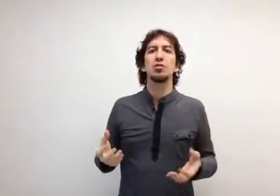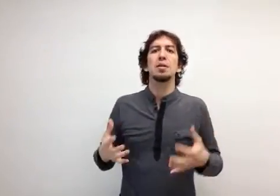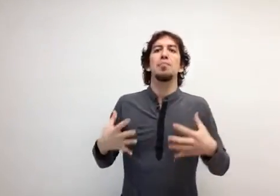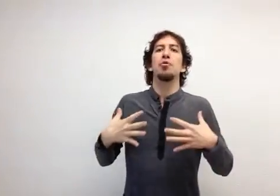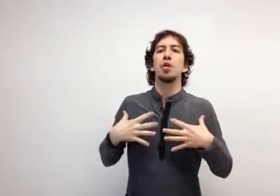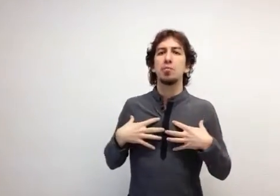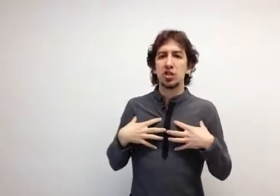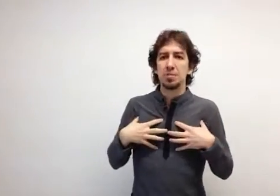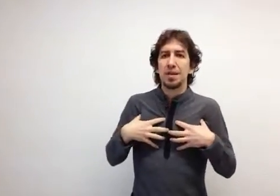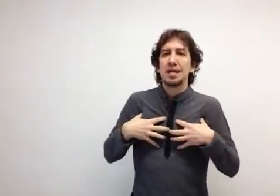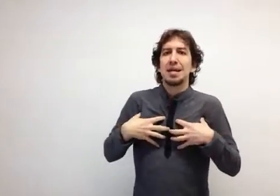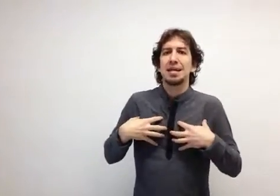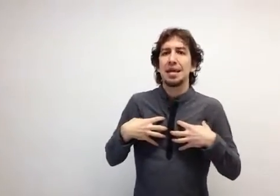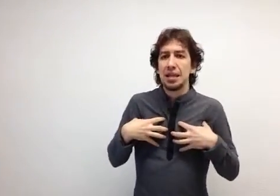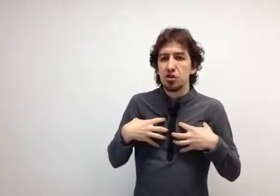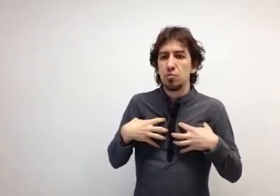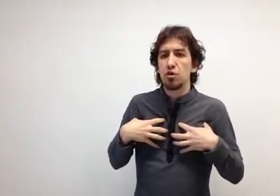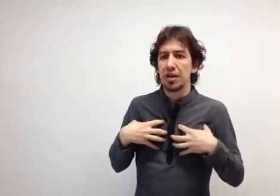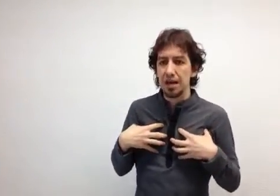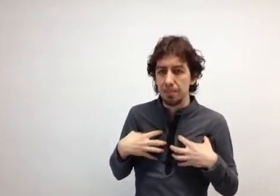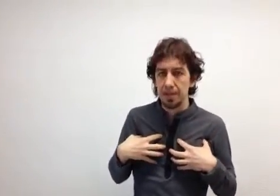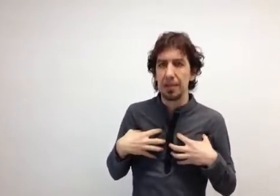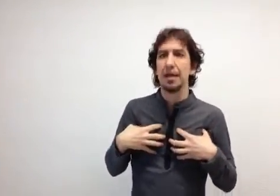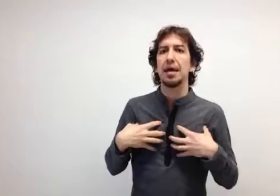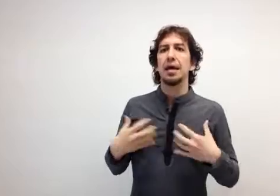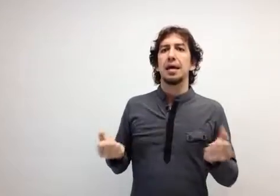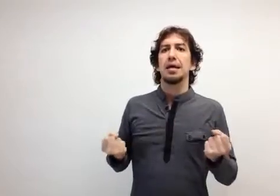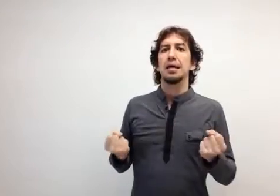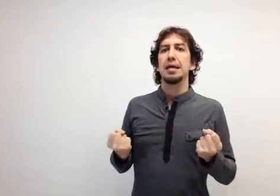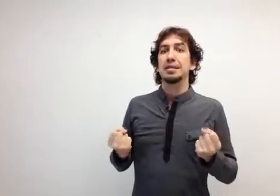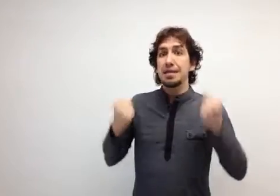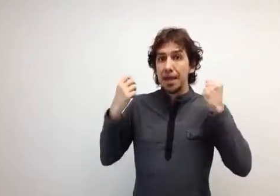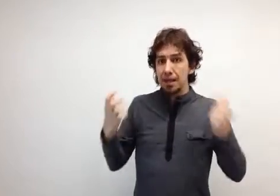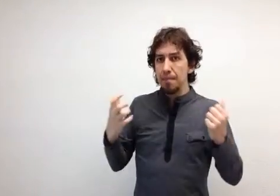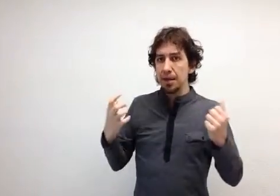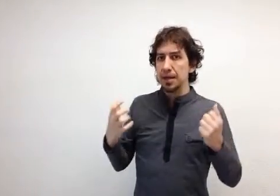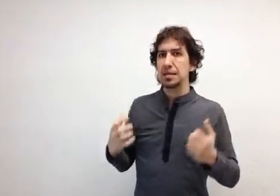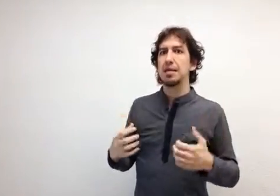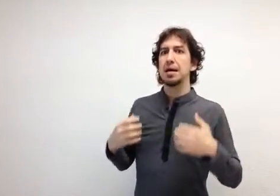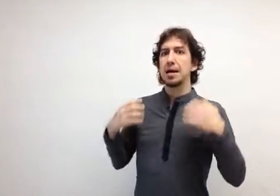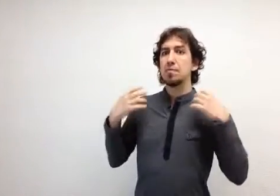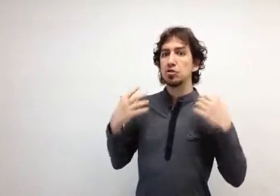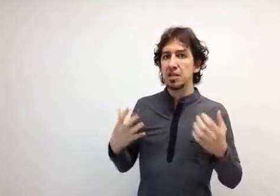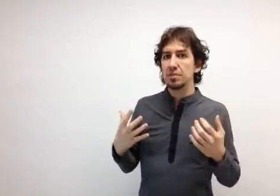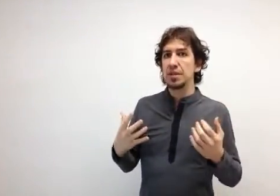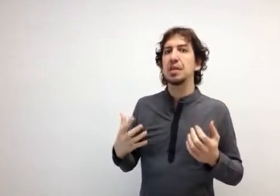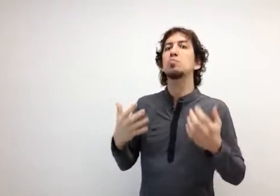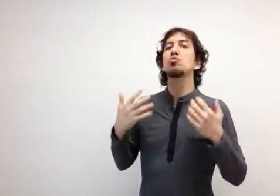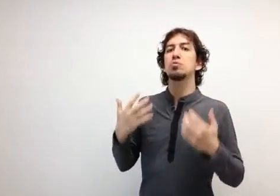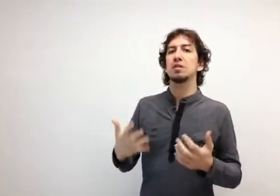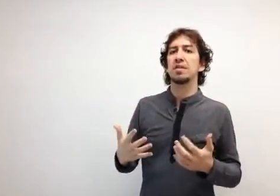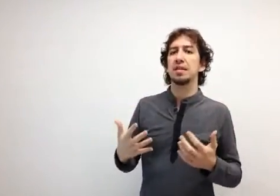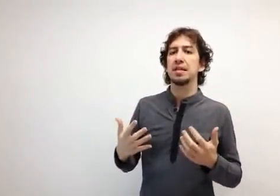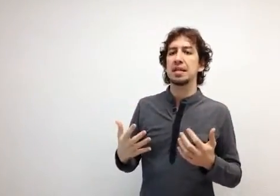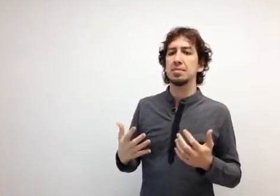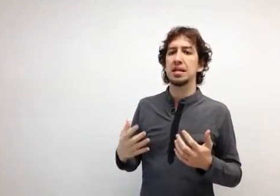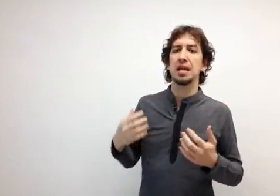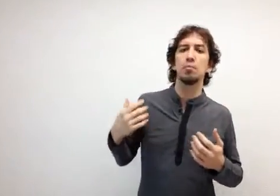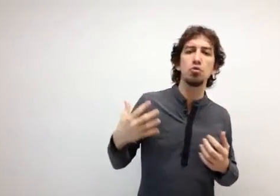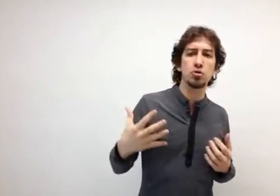donde podemos expresar quiénes somos realmente. Y esa idea de marca, esa idea que queremos transmitir, es mucho más fácil de transmitirla, mucho